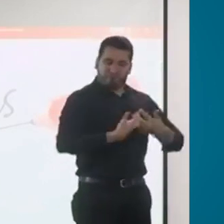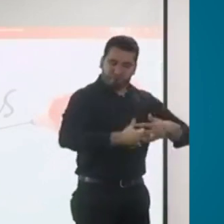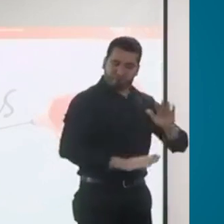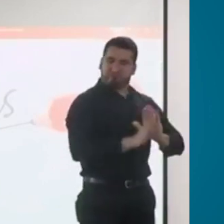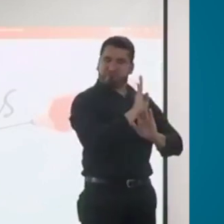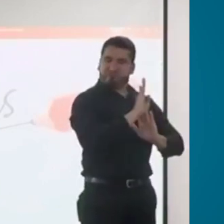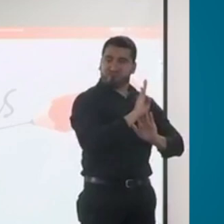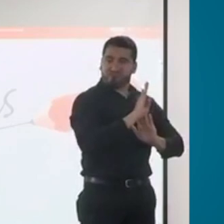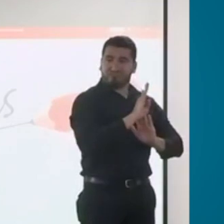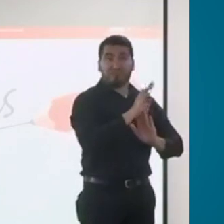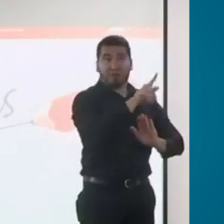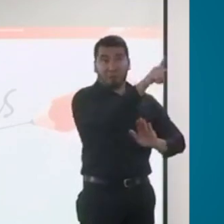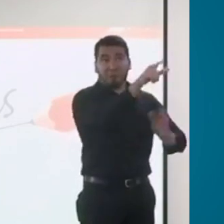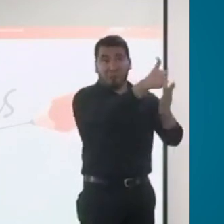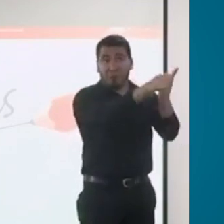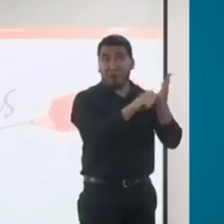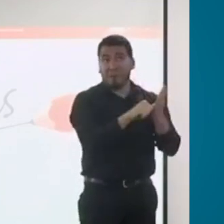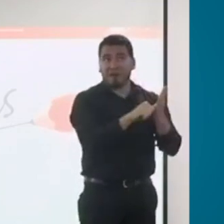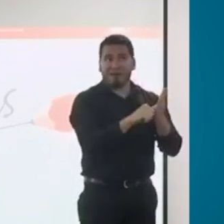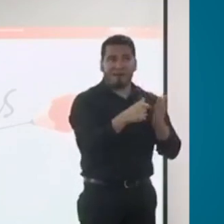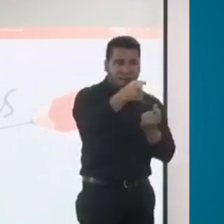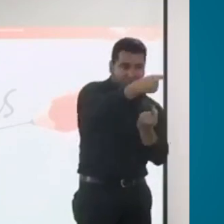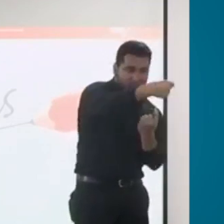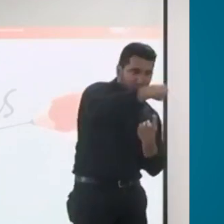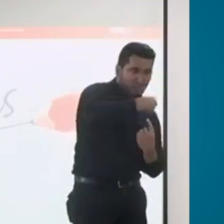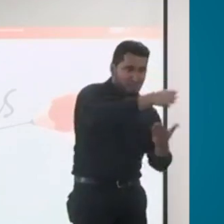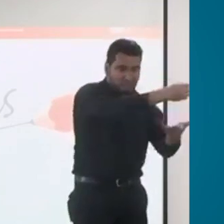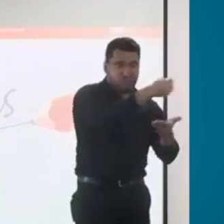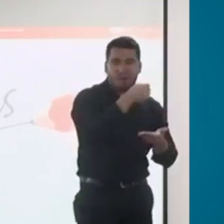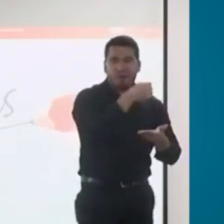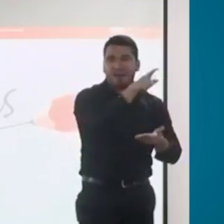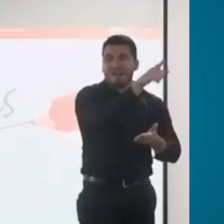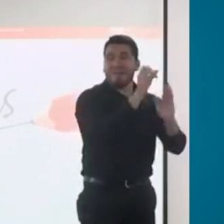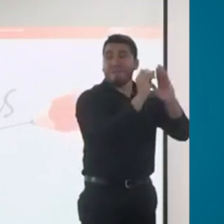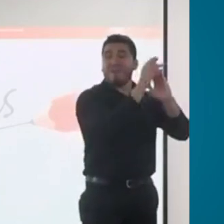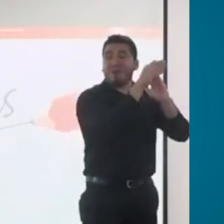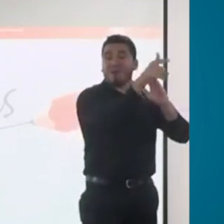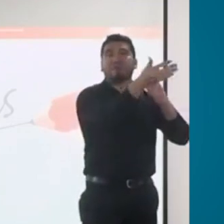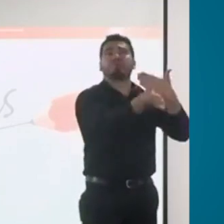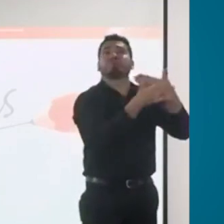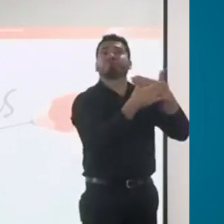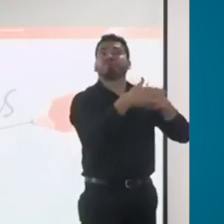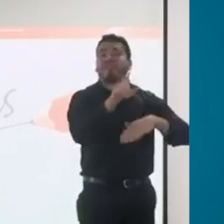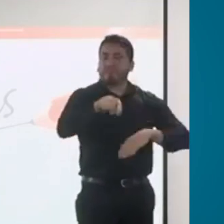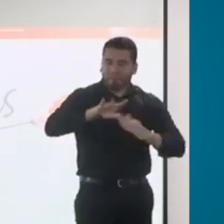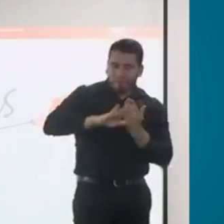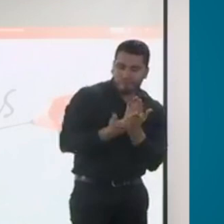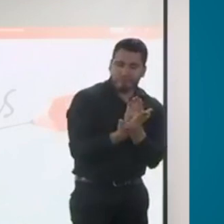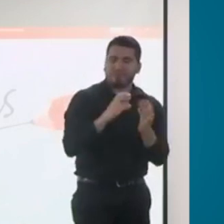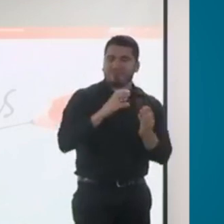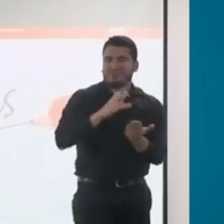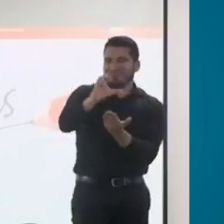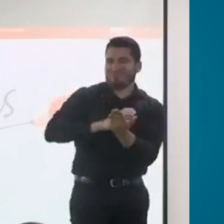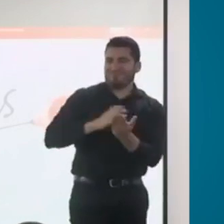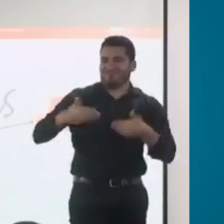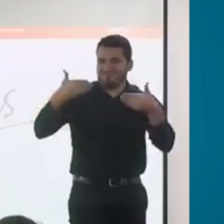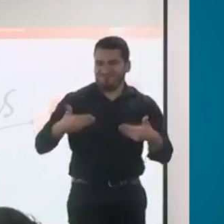y uno de los requisitos que le pidieron fue la certificación de discapacidad. Entonces, él tuvo que hacer lo siguiente.